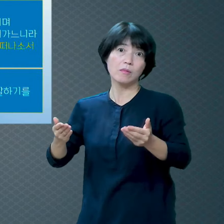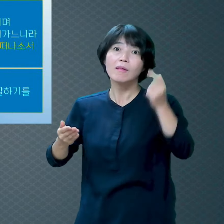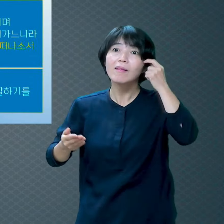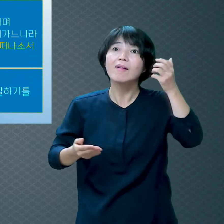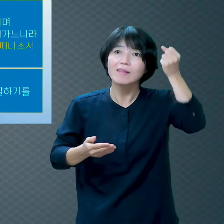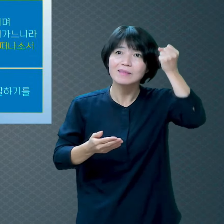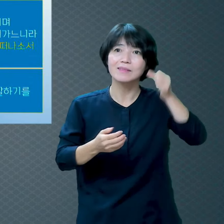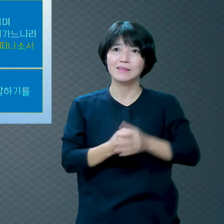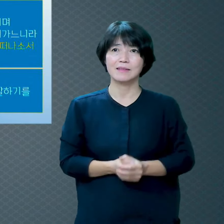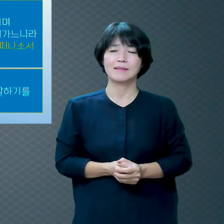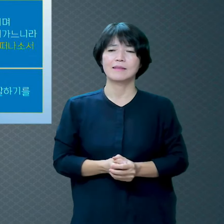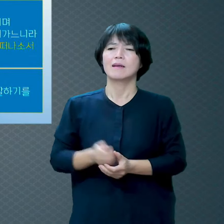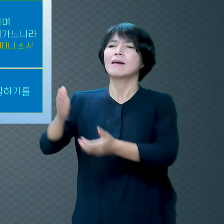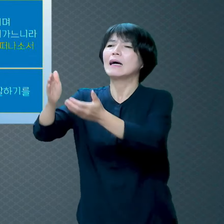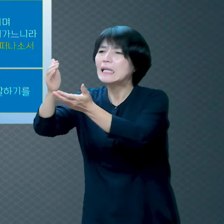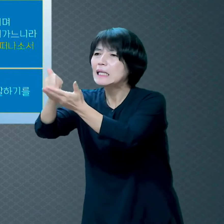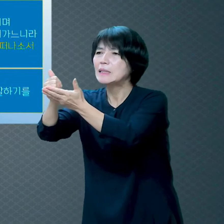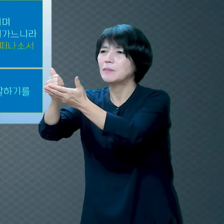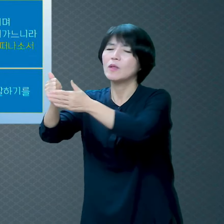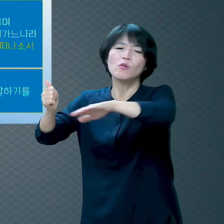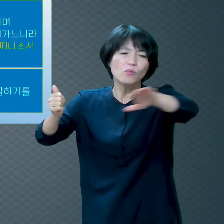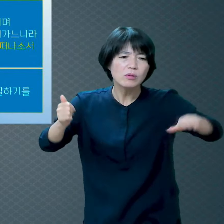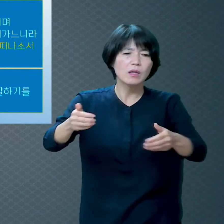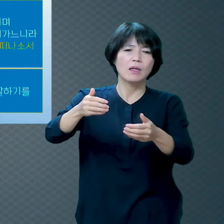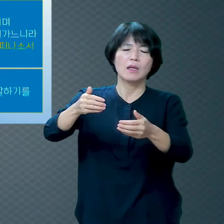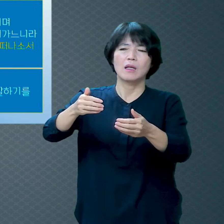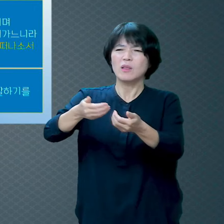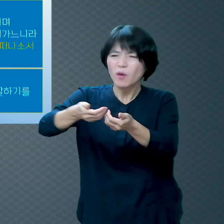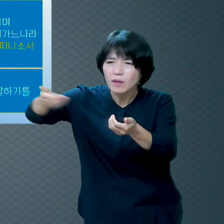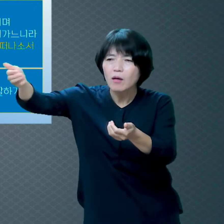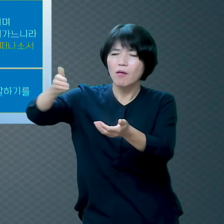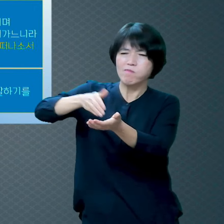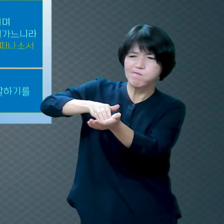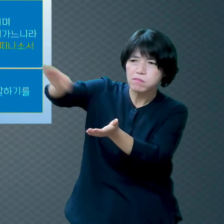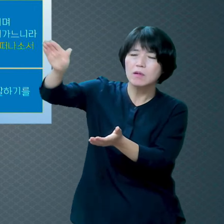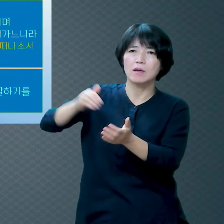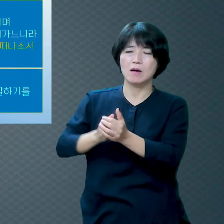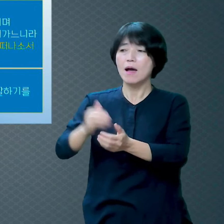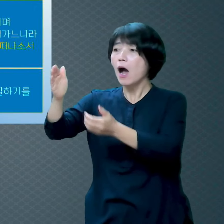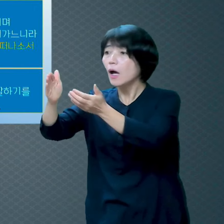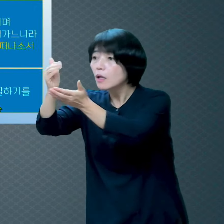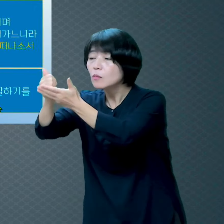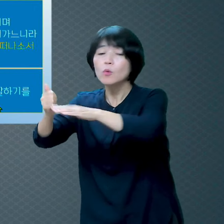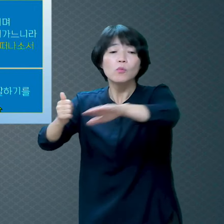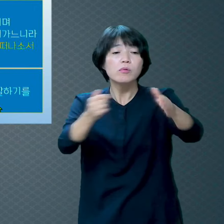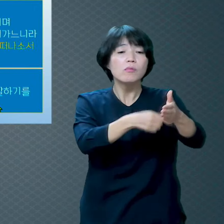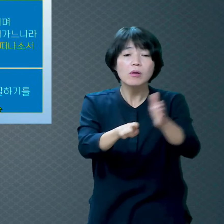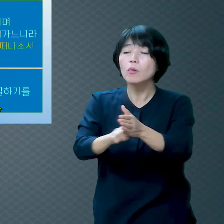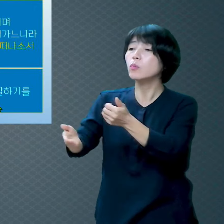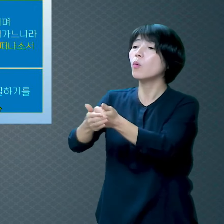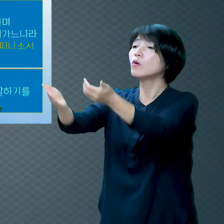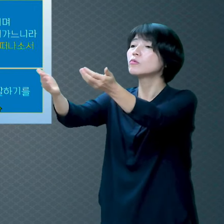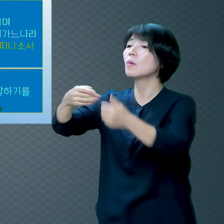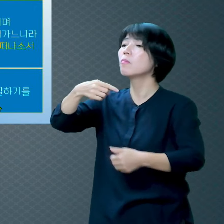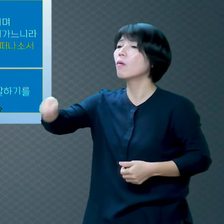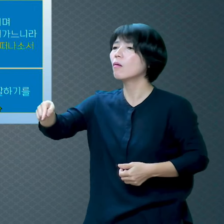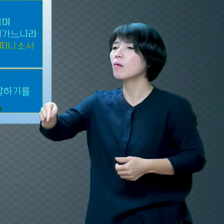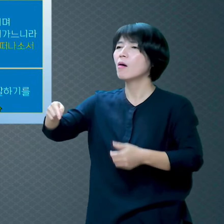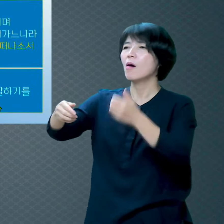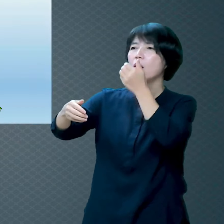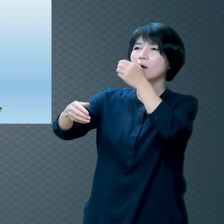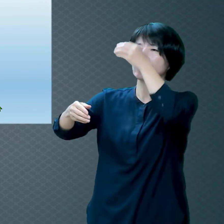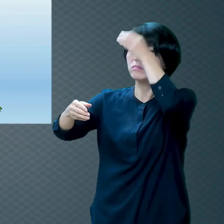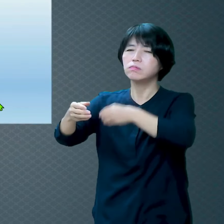하나님 우리를 떠나서서 하나님이 우리를 위해서 뭐 해 줄 수 있습니까? 하나님한테 대드는 거예요